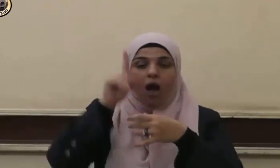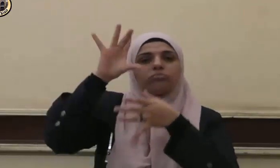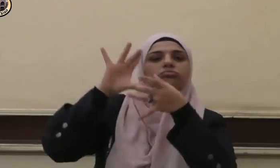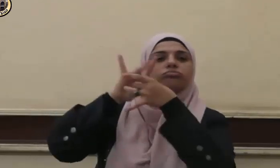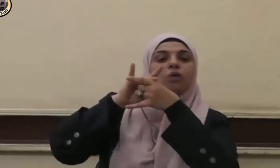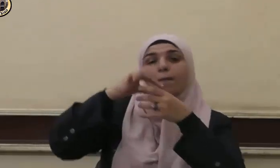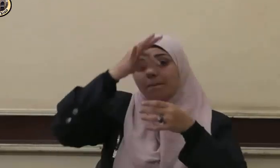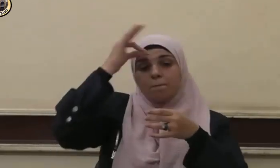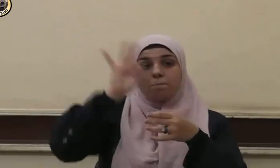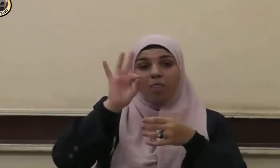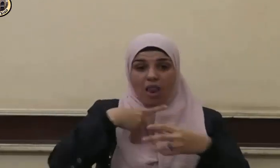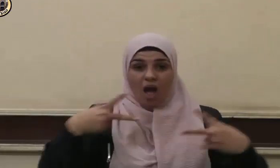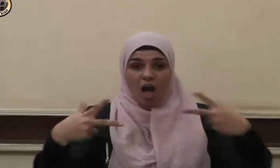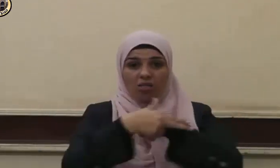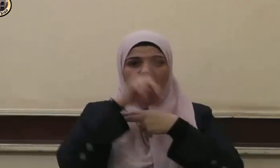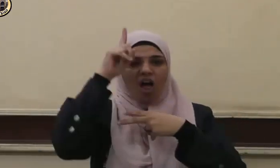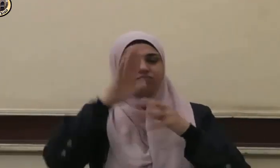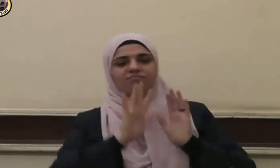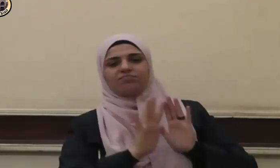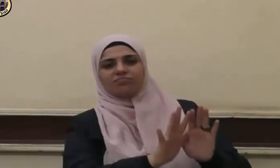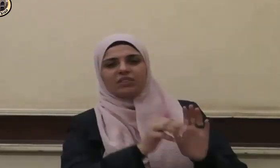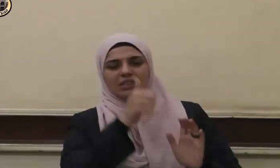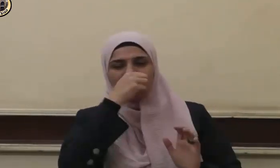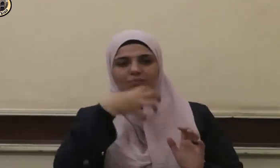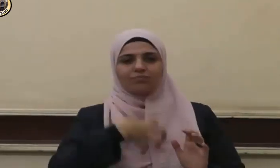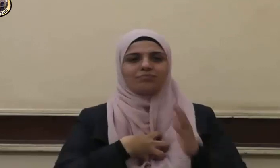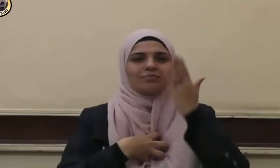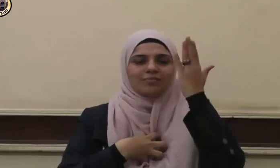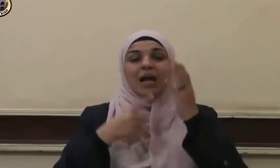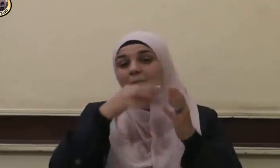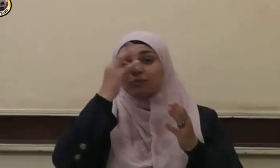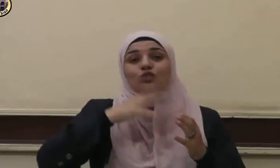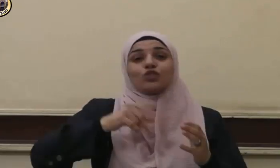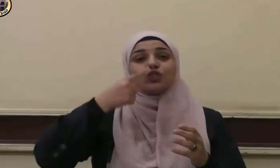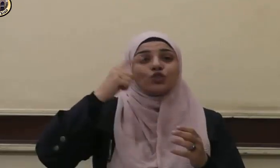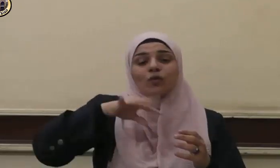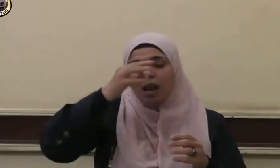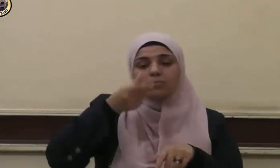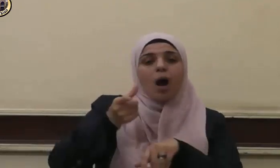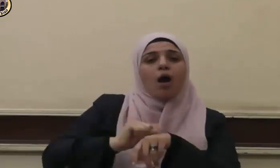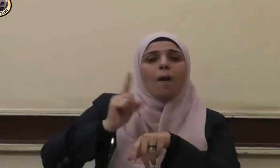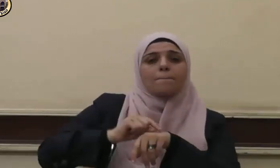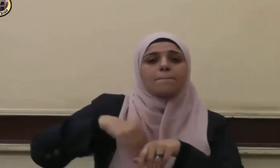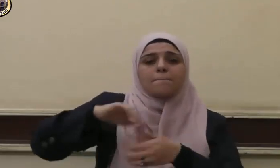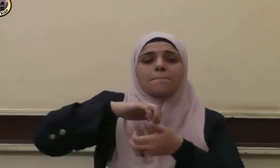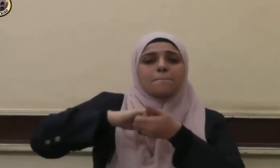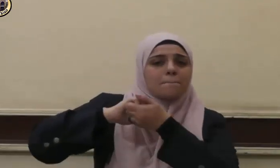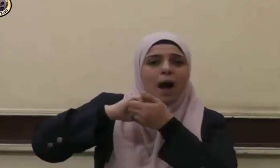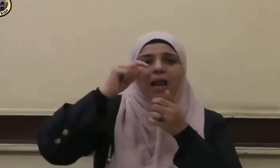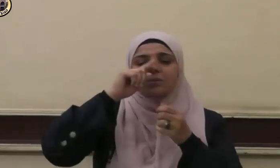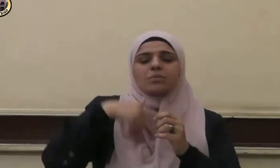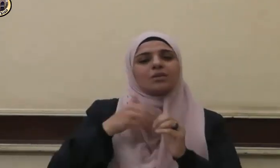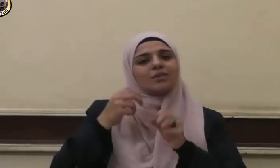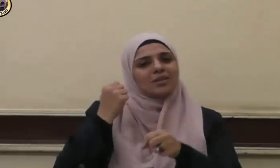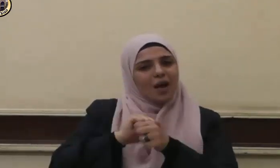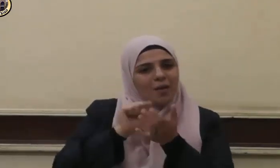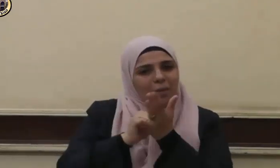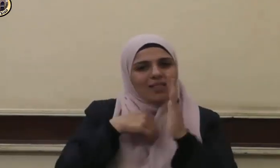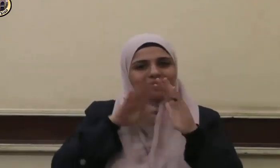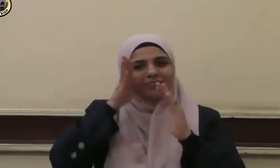قطعها بتته وتتحقق صلة ذوي الأرحام بزيارتهم